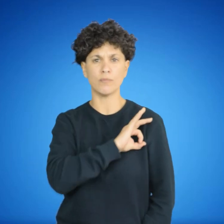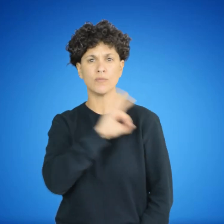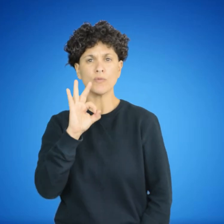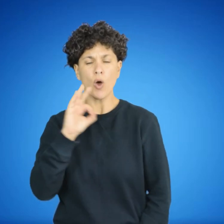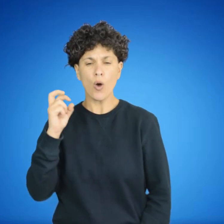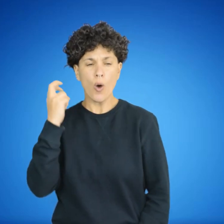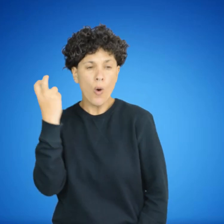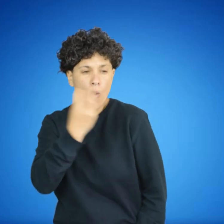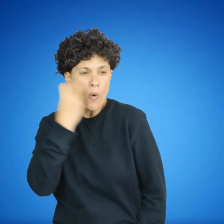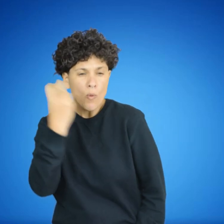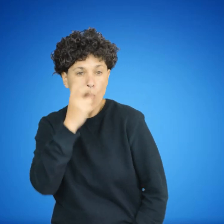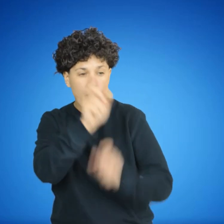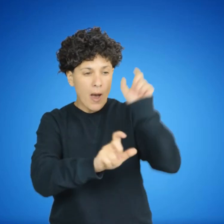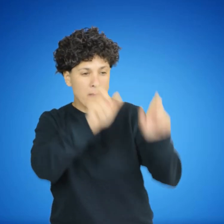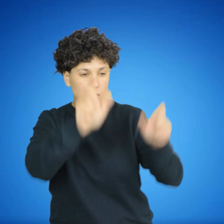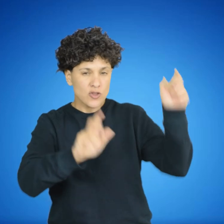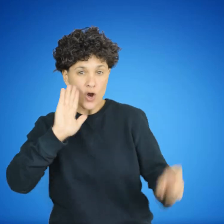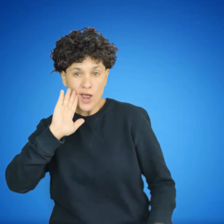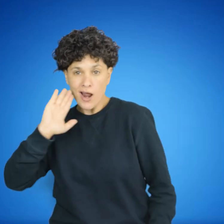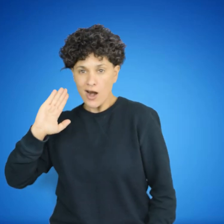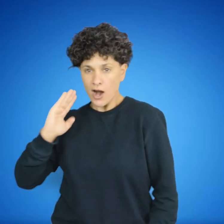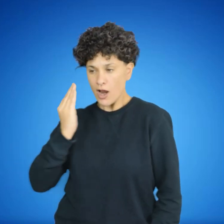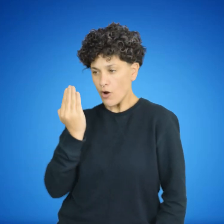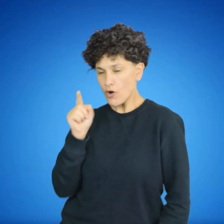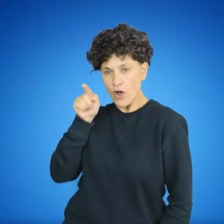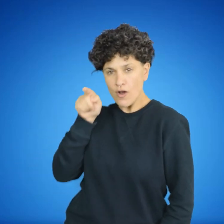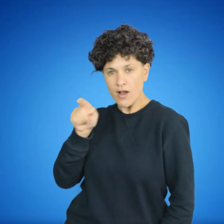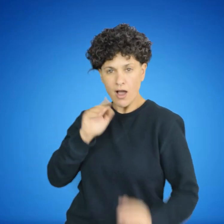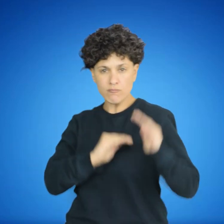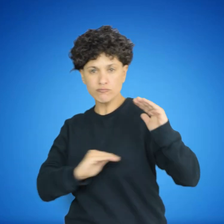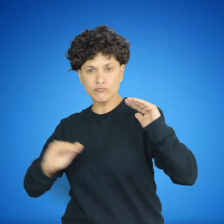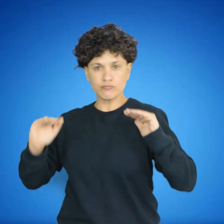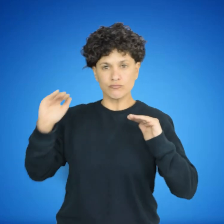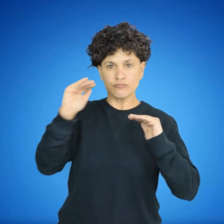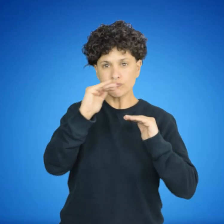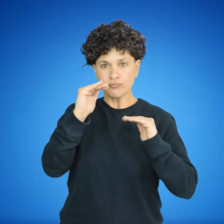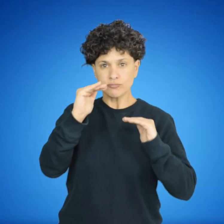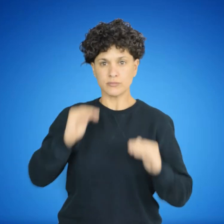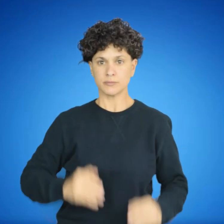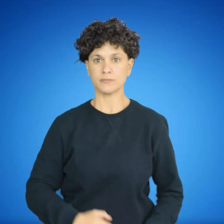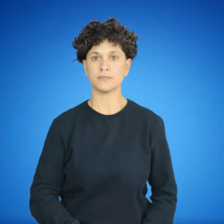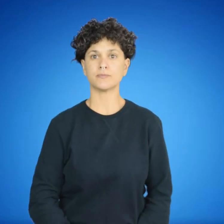Gracias por ver el